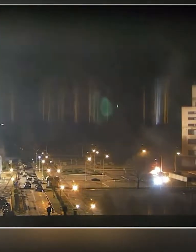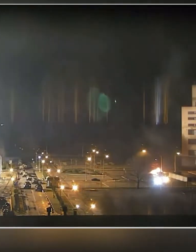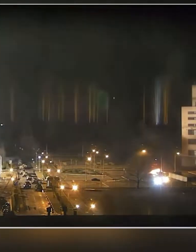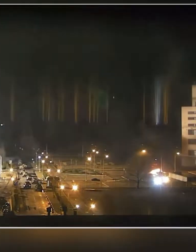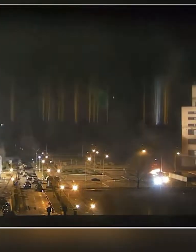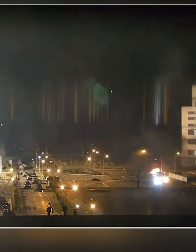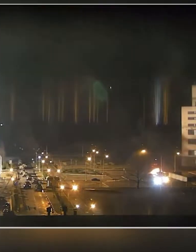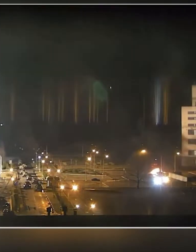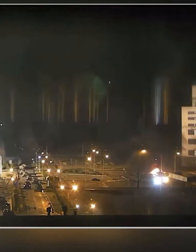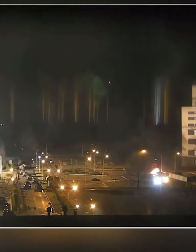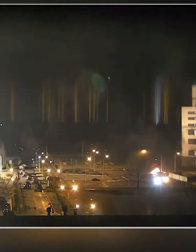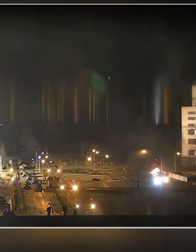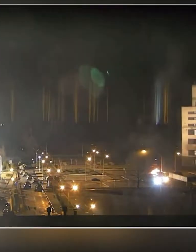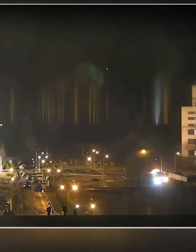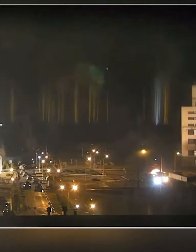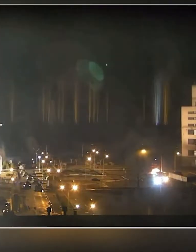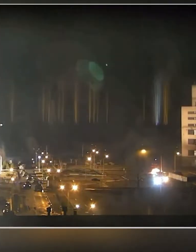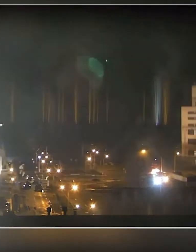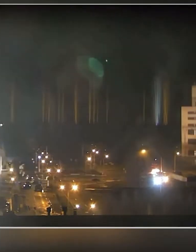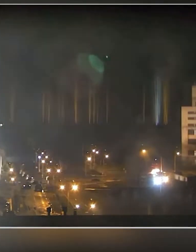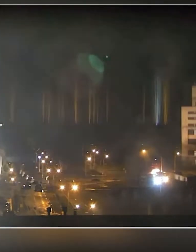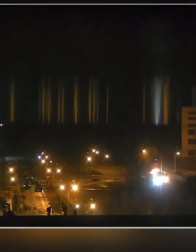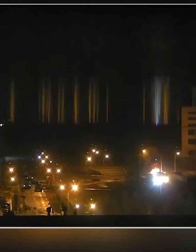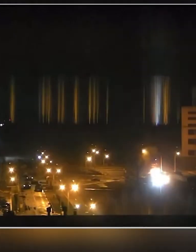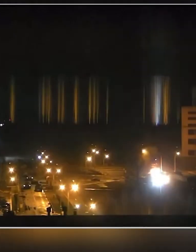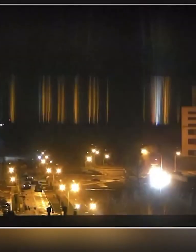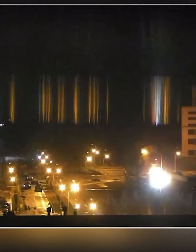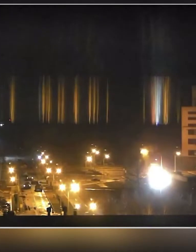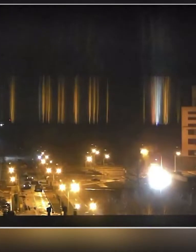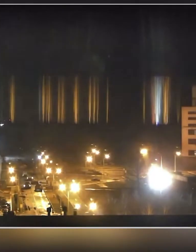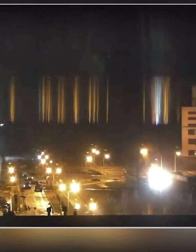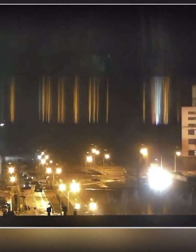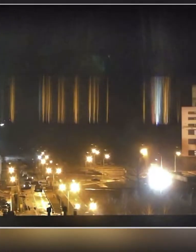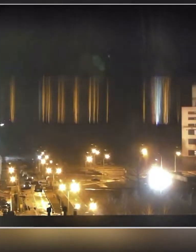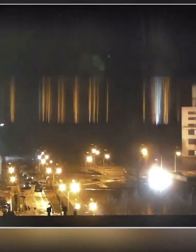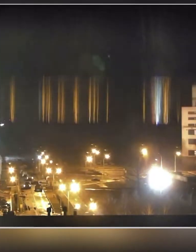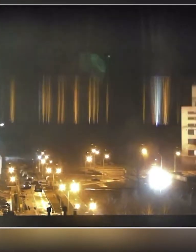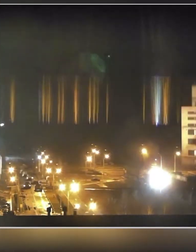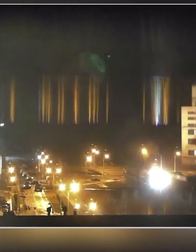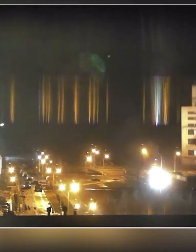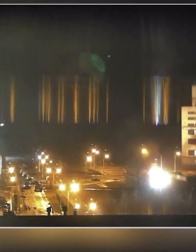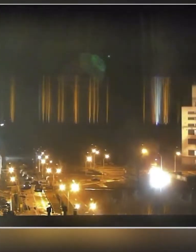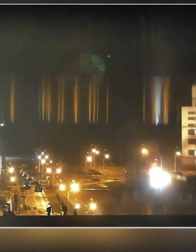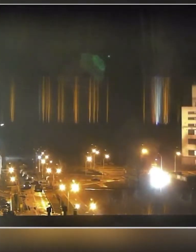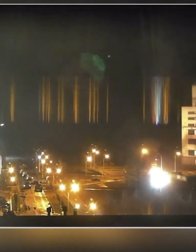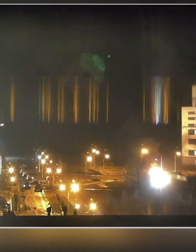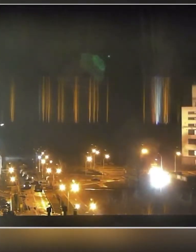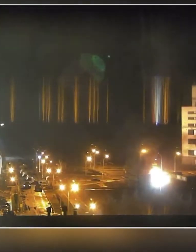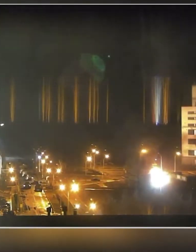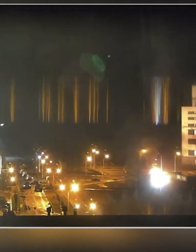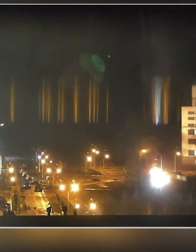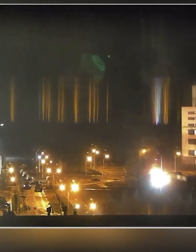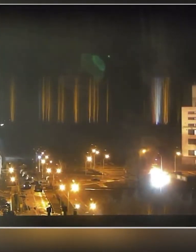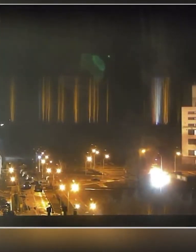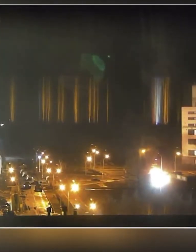змін радіаційного стану не зафіксовано. Однак жителі України почали масово скуповувати йод в аптеках, мовляв,